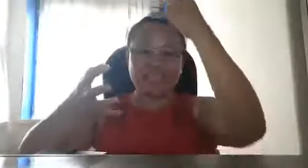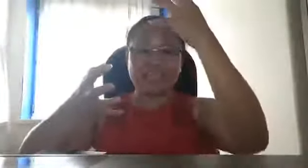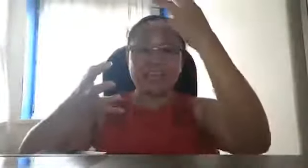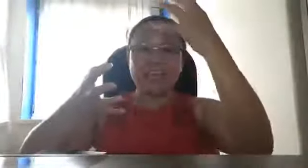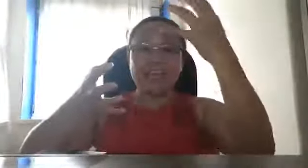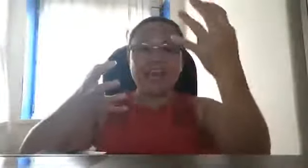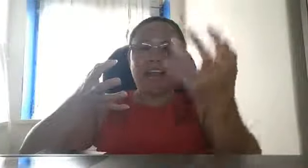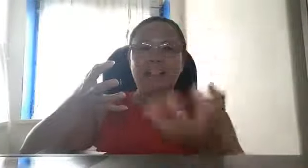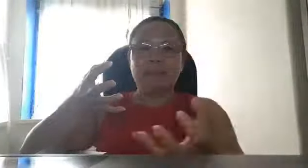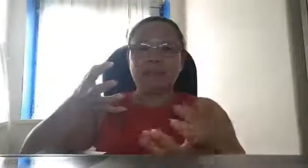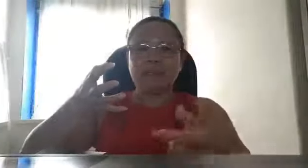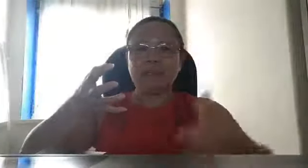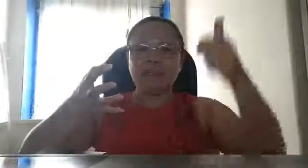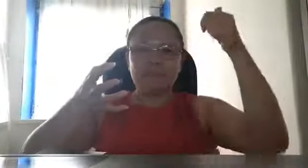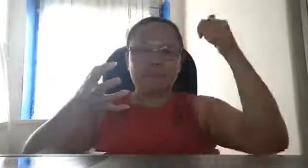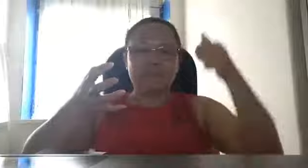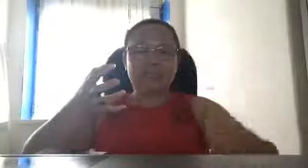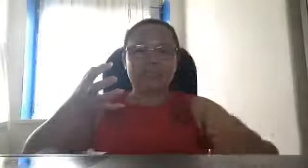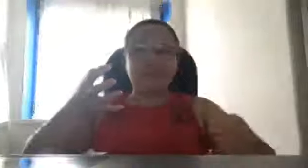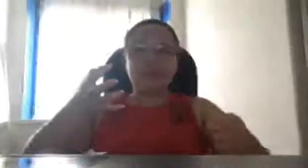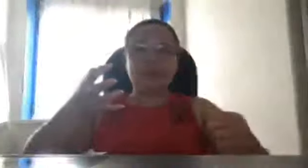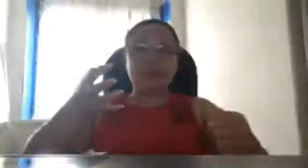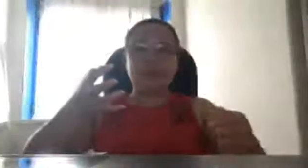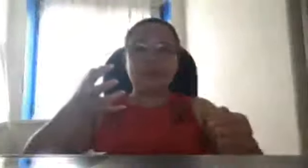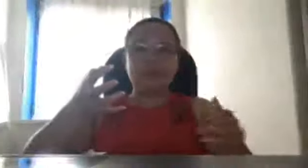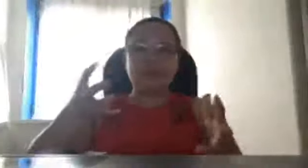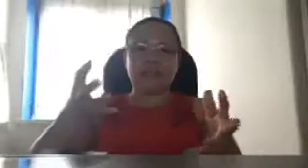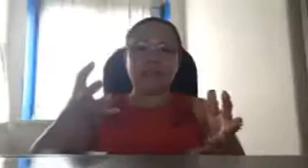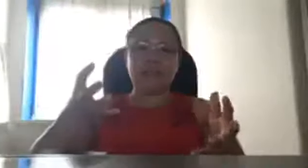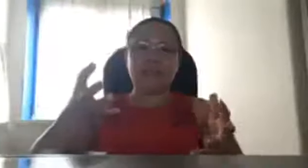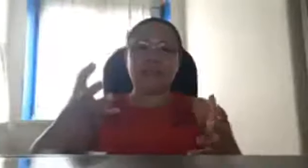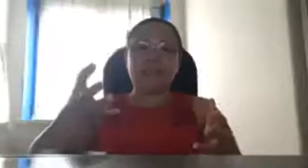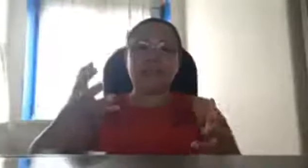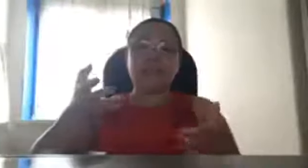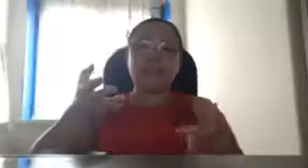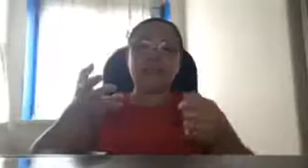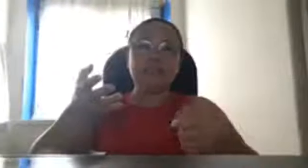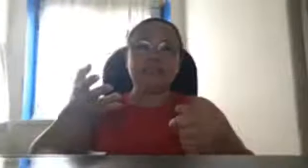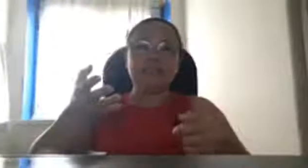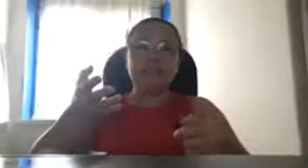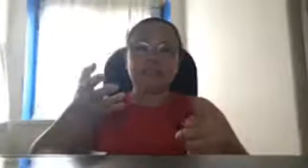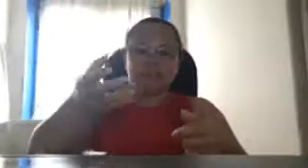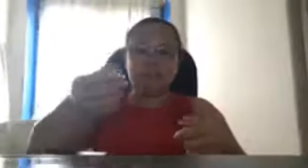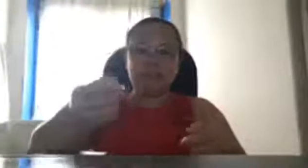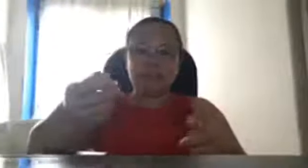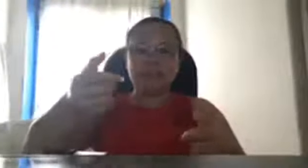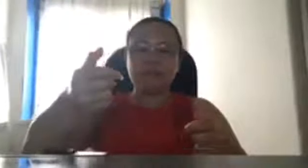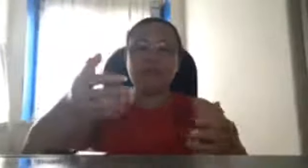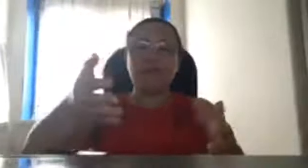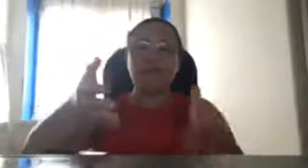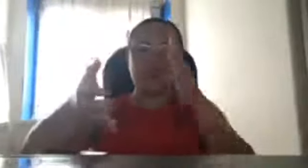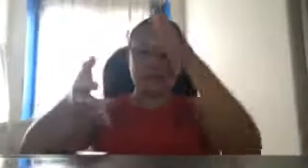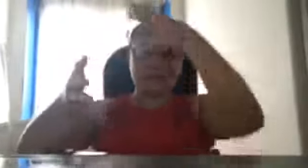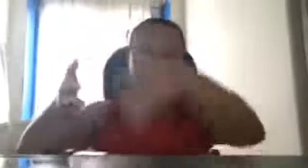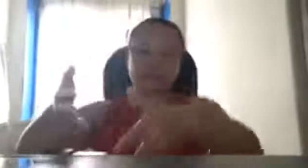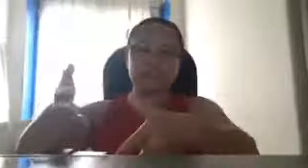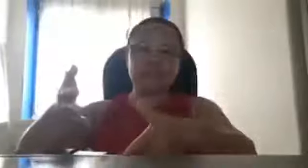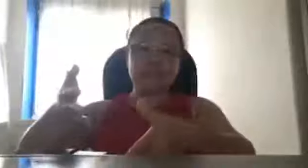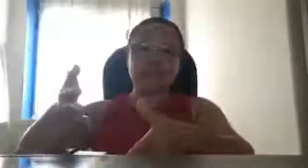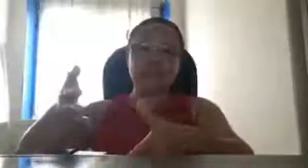and din pag in-remote control yan kasi ang hindi naman taga Pilipinas halimbawa ibinaon dyan sa Philippines